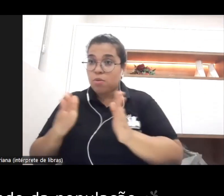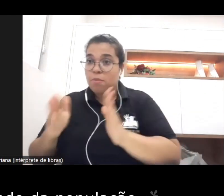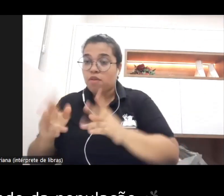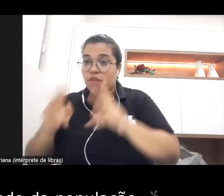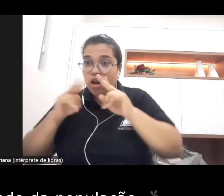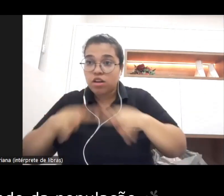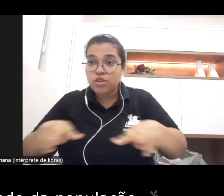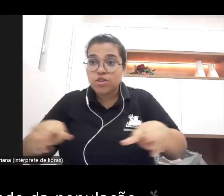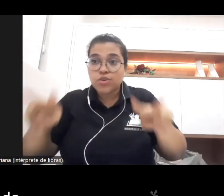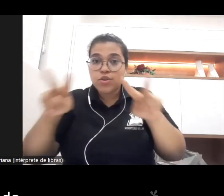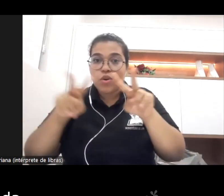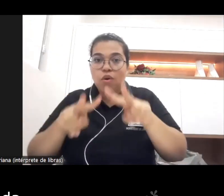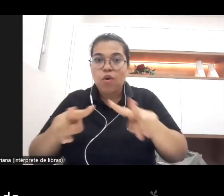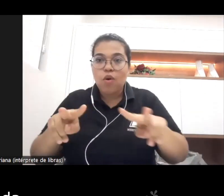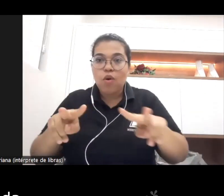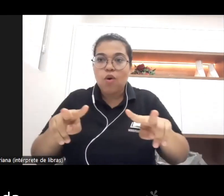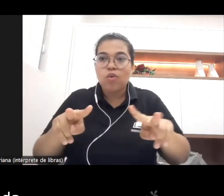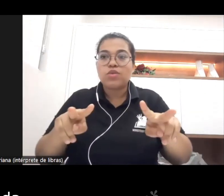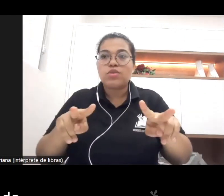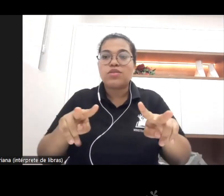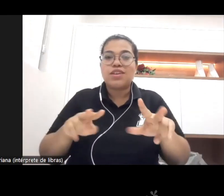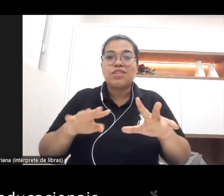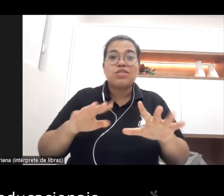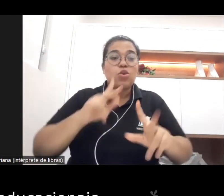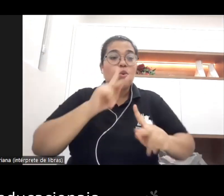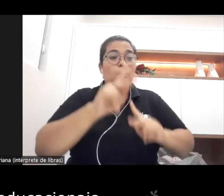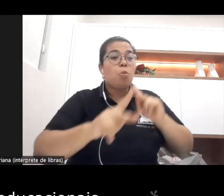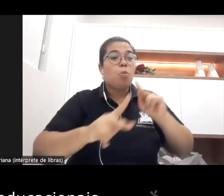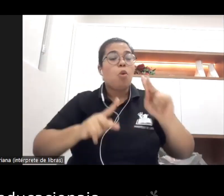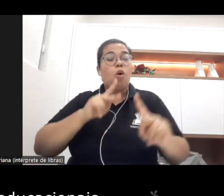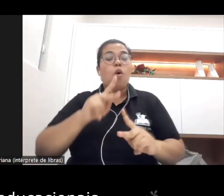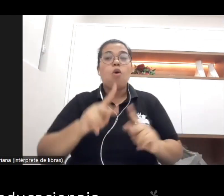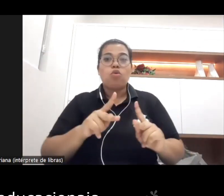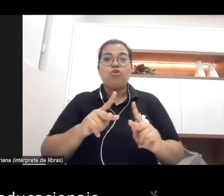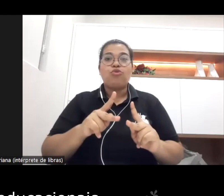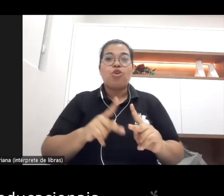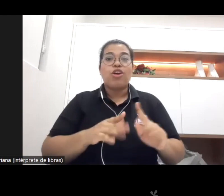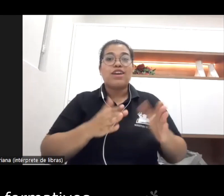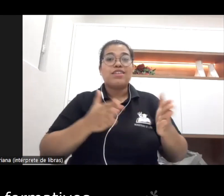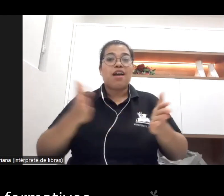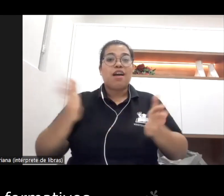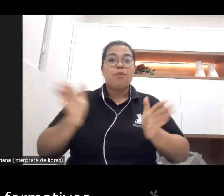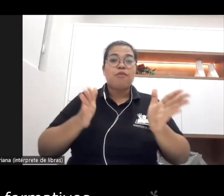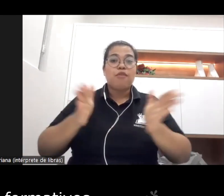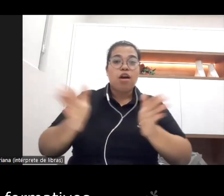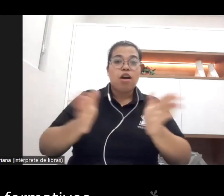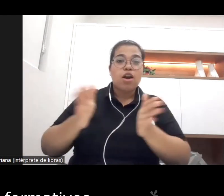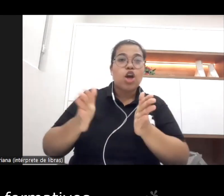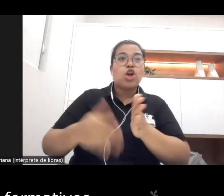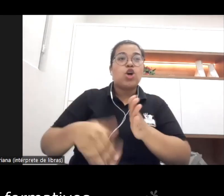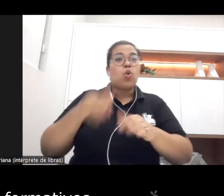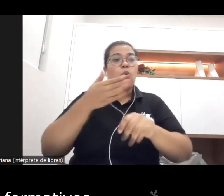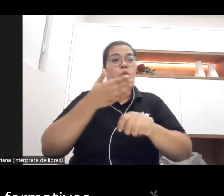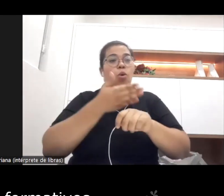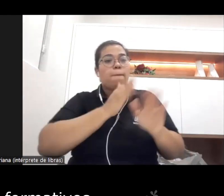mundo da população mediada por processos educacionais por processos